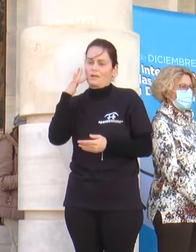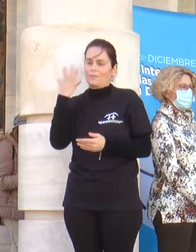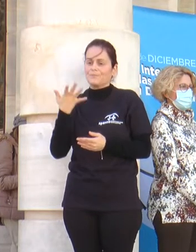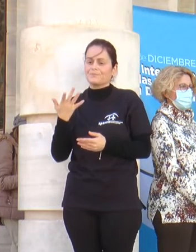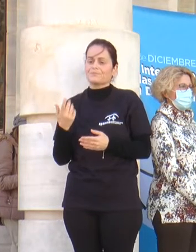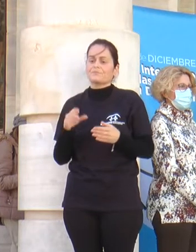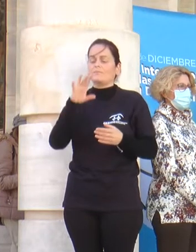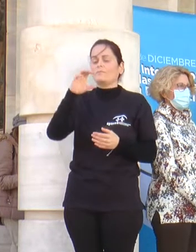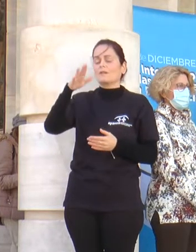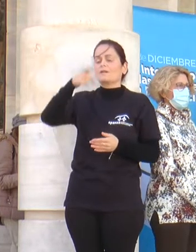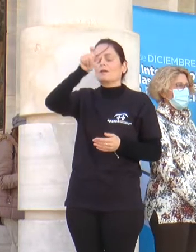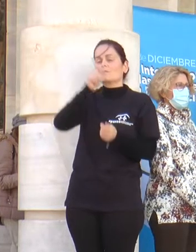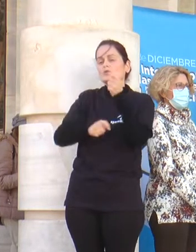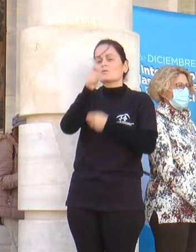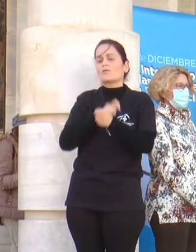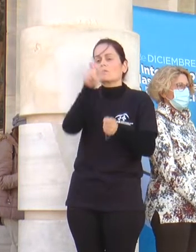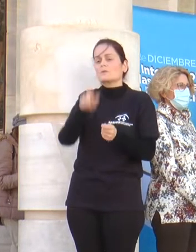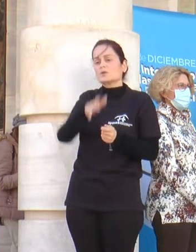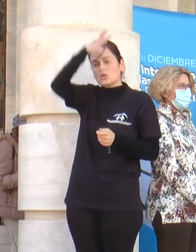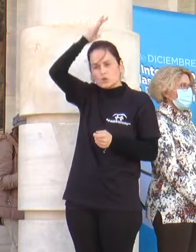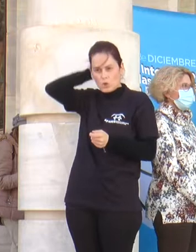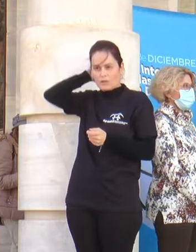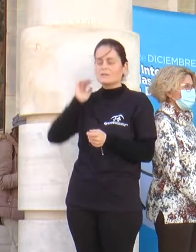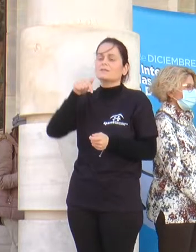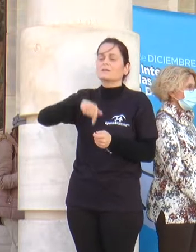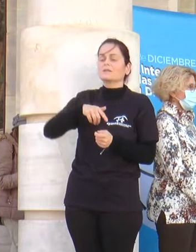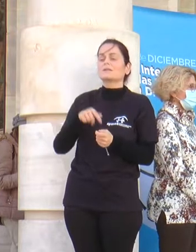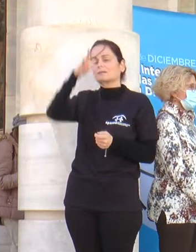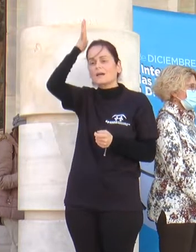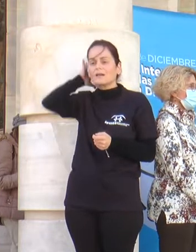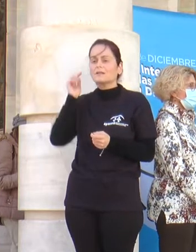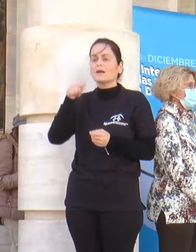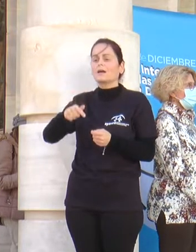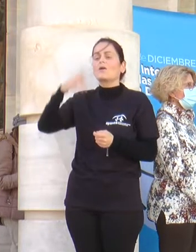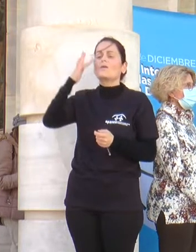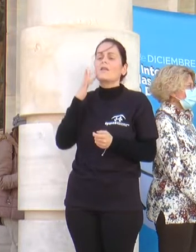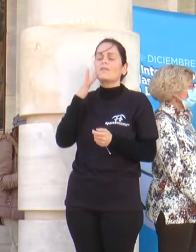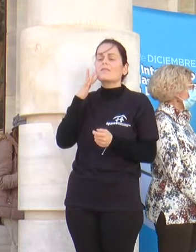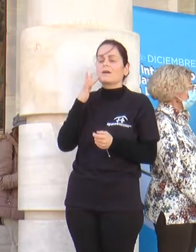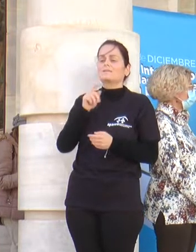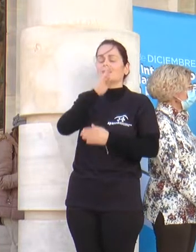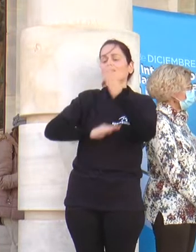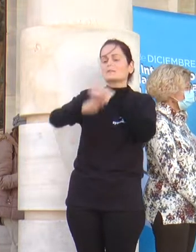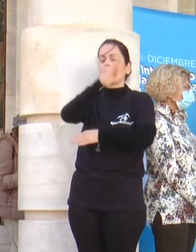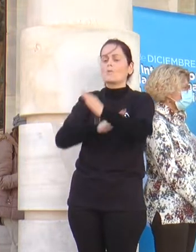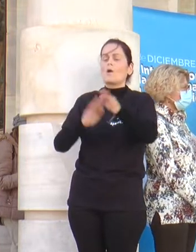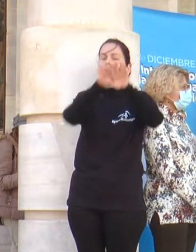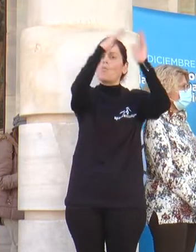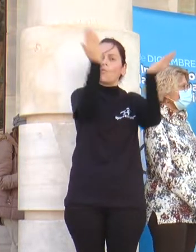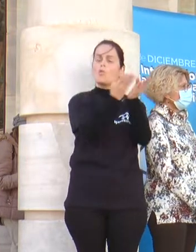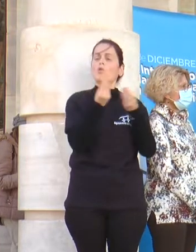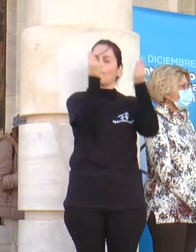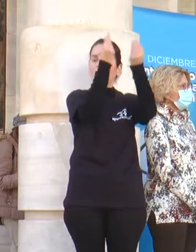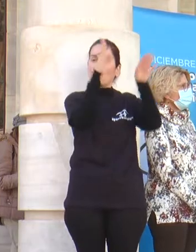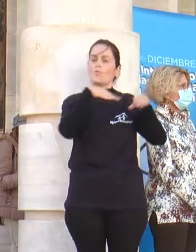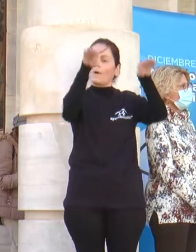Aportación de asorcar. La asociación de personas sordas de Cartagena, con motivo del Día de la Discapacidad, desea un mundo mejor para todos,